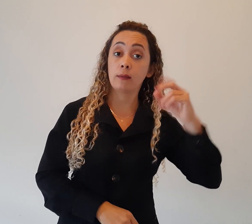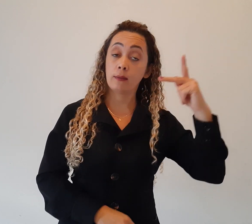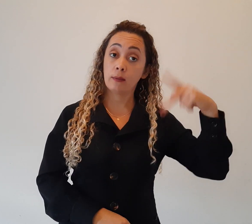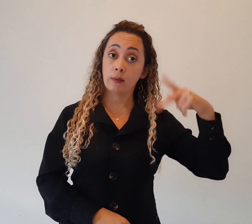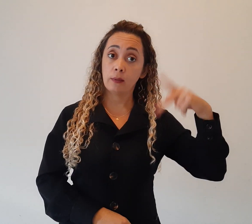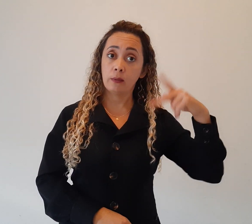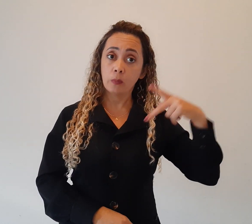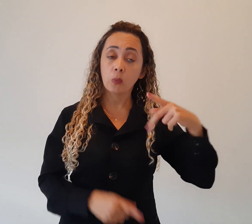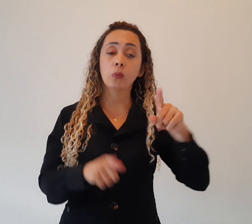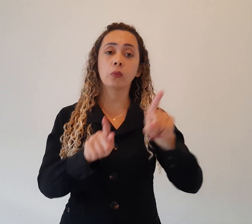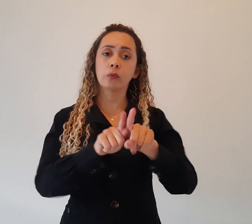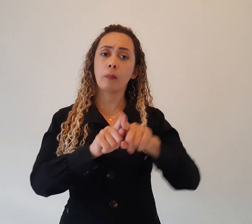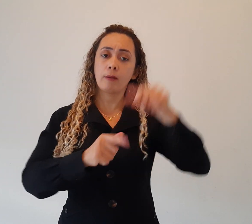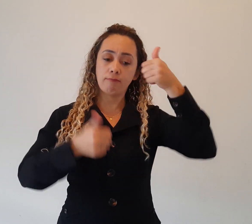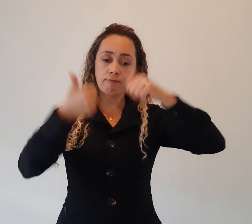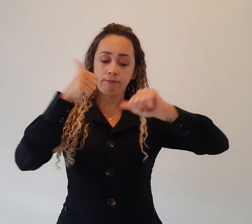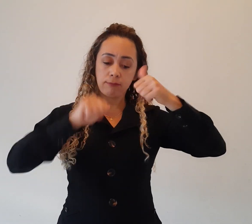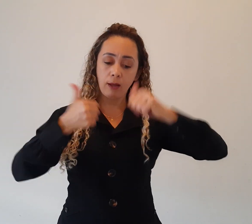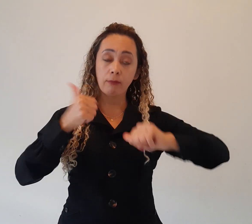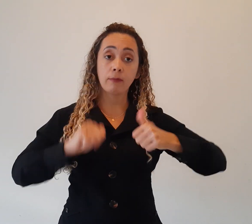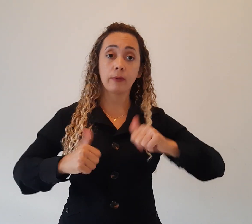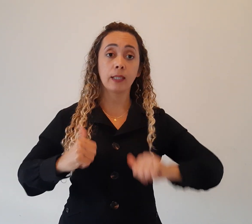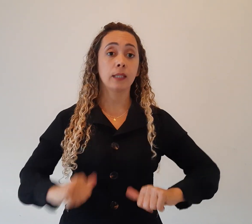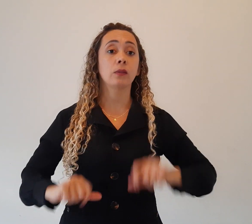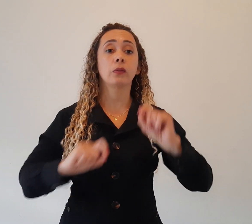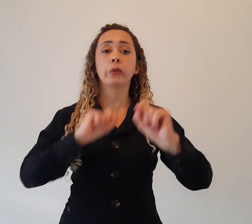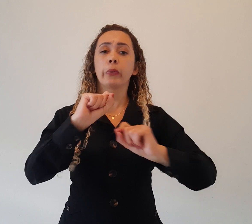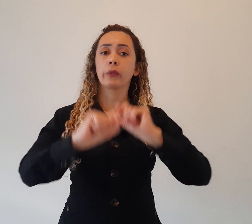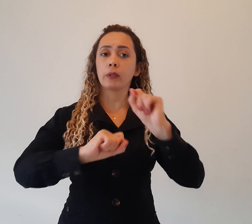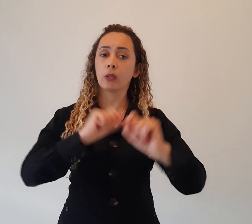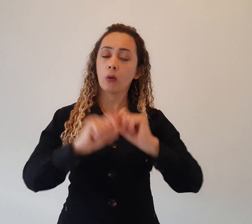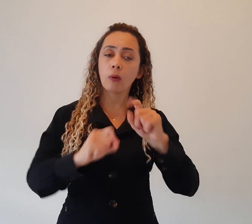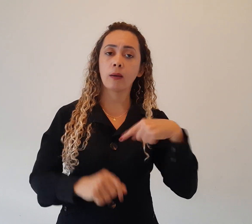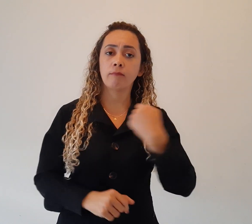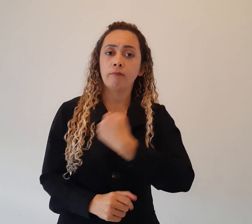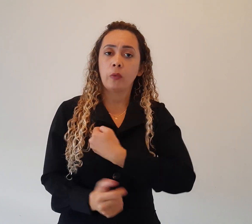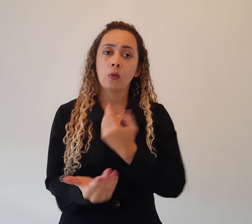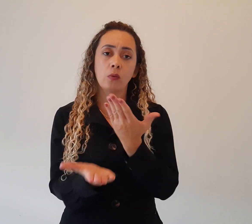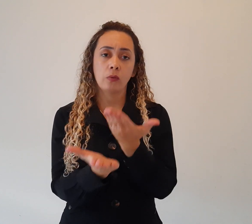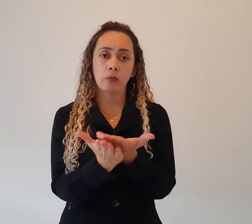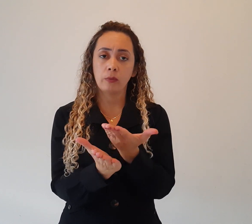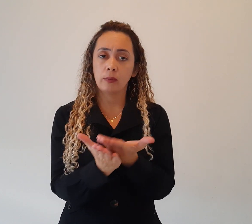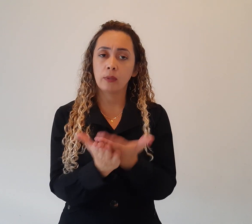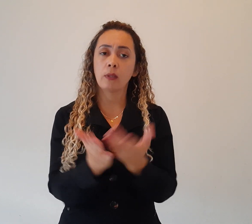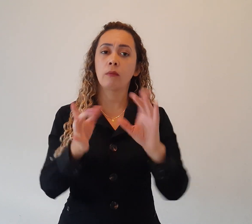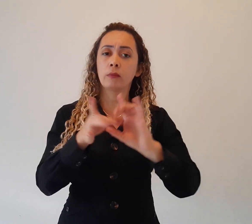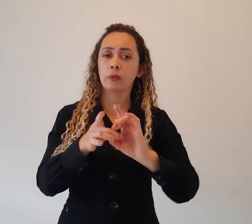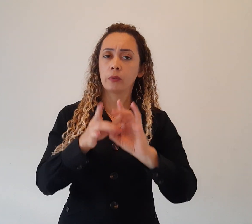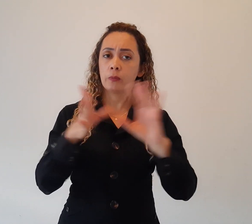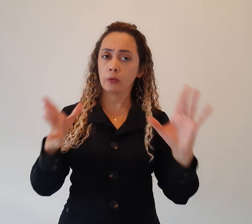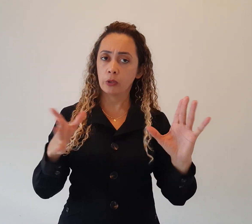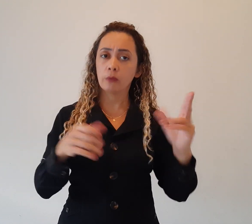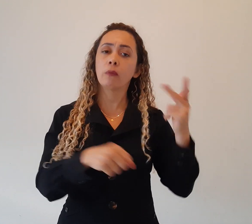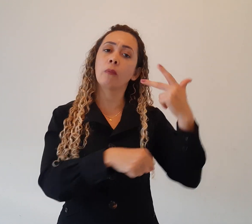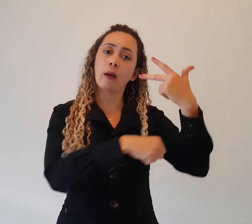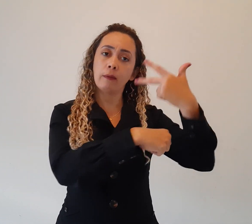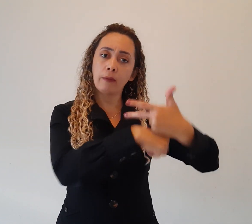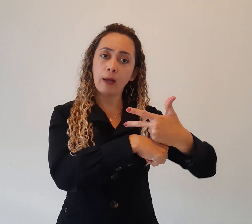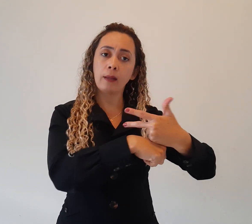e a autoavaliação. Enfim, pessoal, as nossas aulas disponíveis foram gravadas pela professora Maria Clarice, são